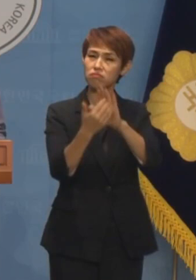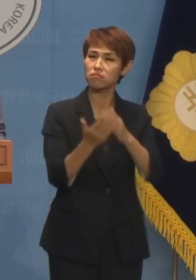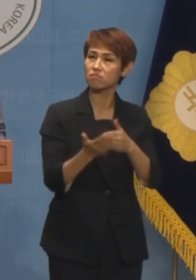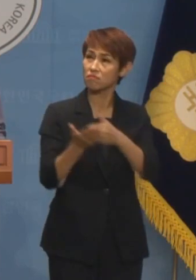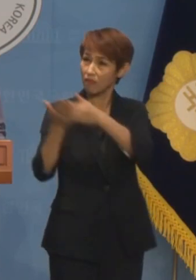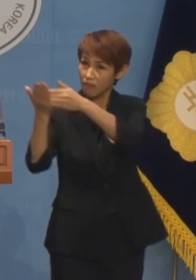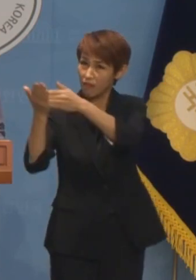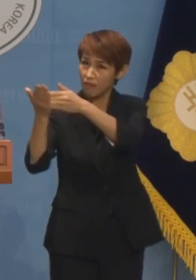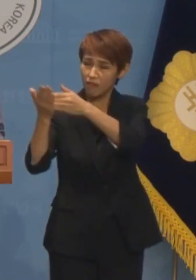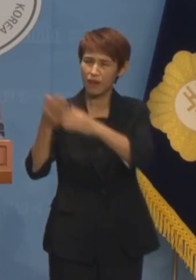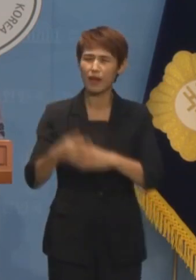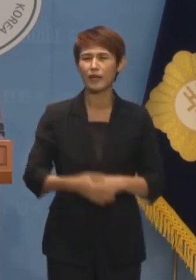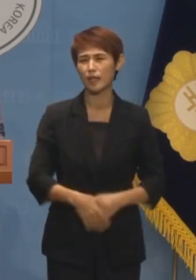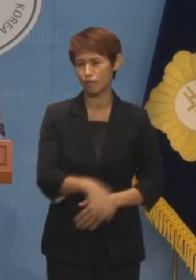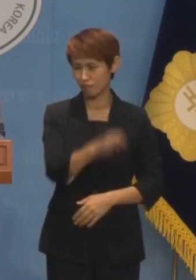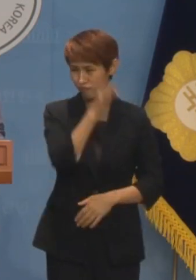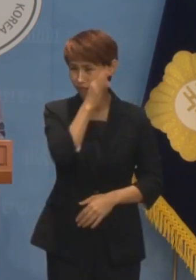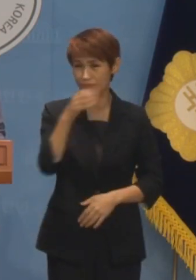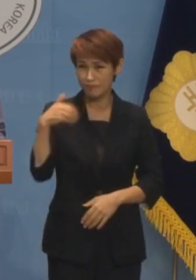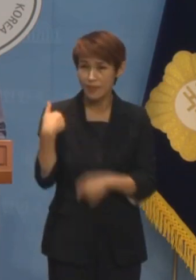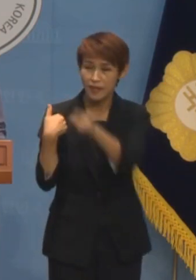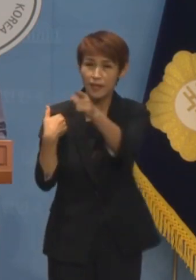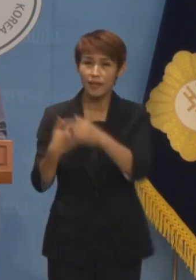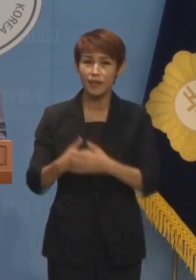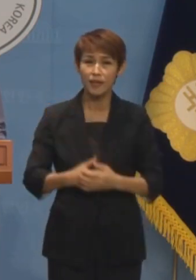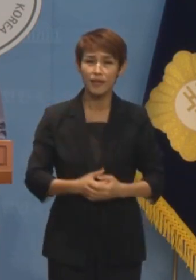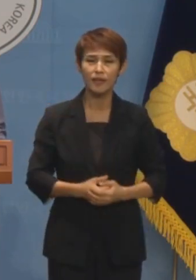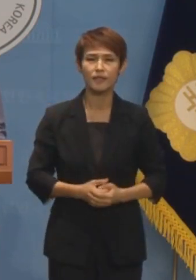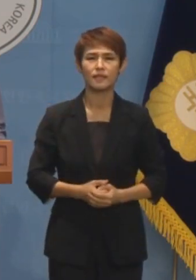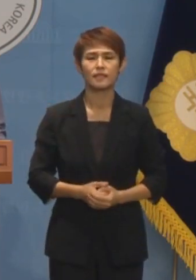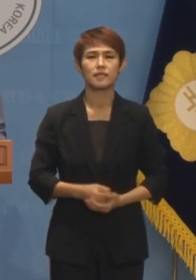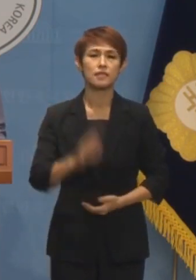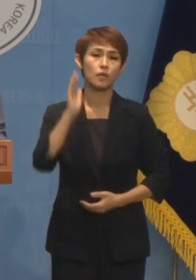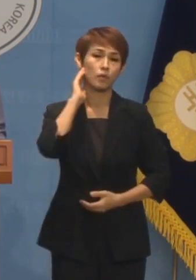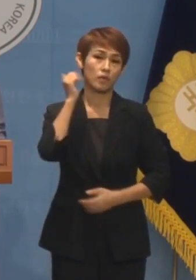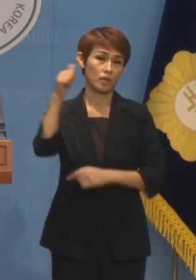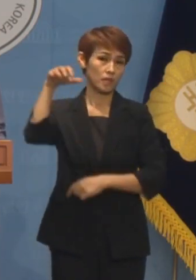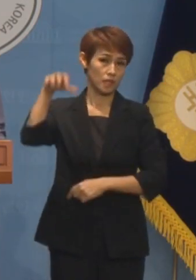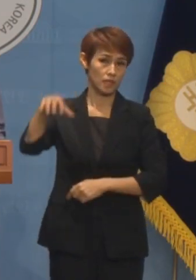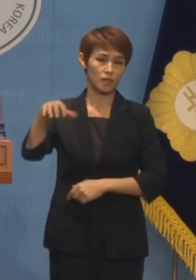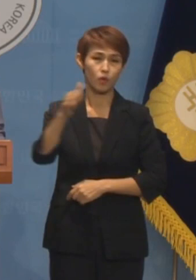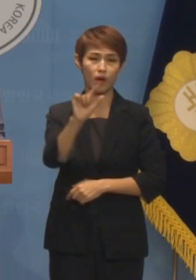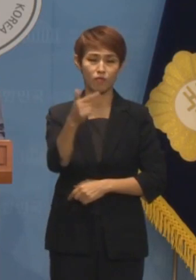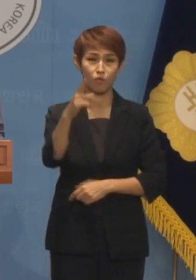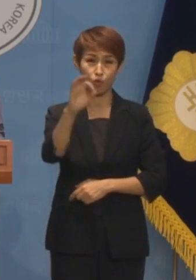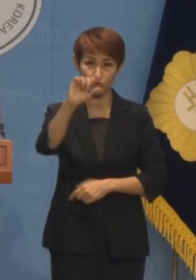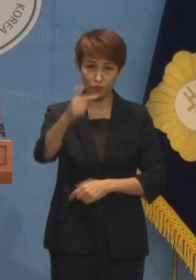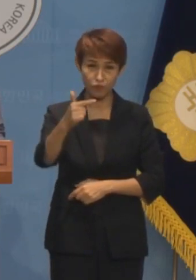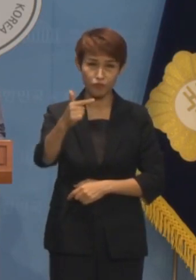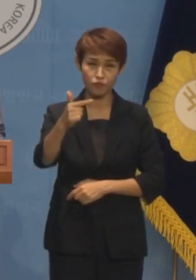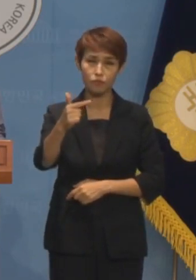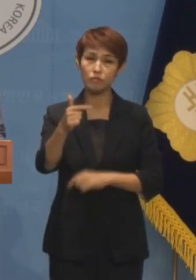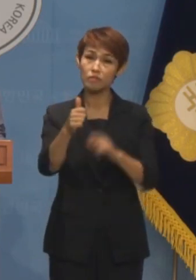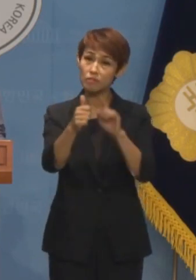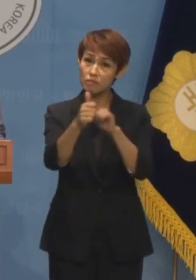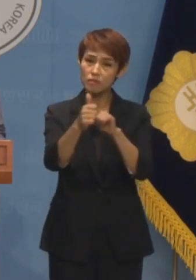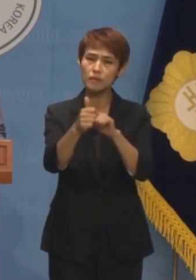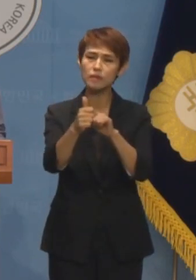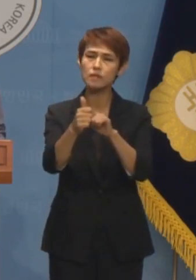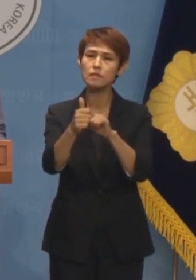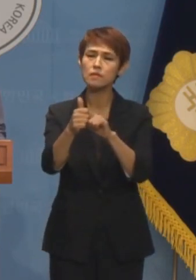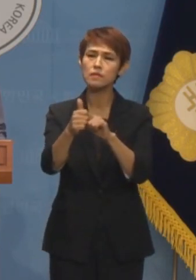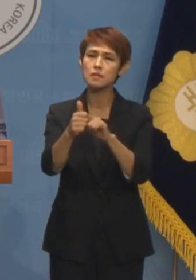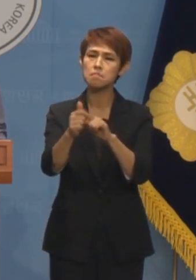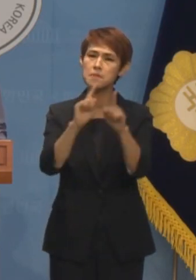제발 부끄러운 줄 아십시오. 무엇보다 대통령실과 한동훈 대표부터 입장을 명확히 해야